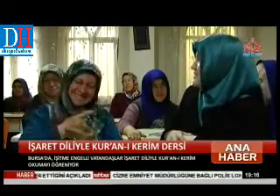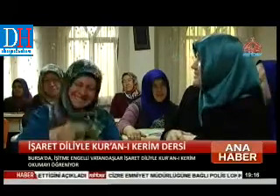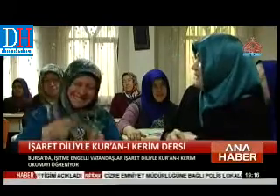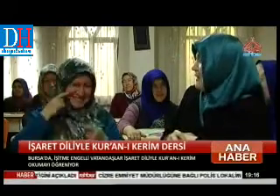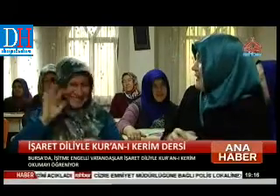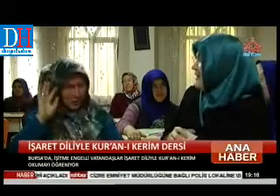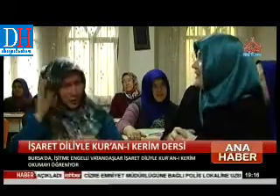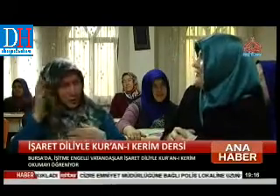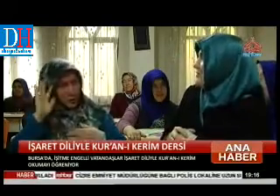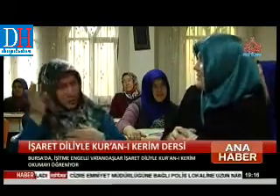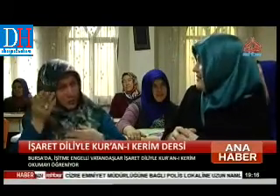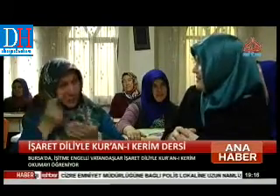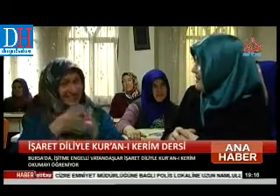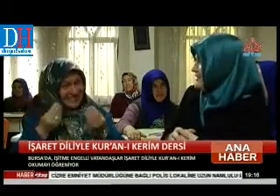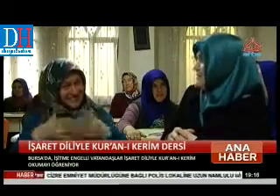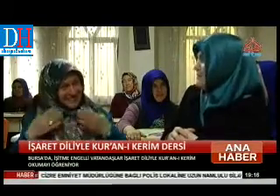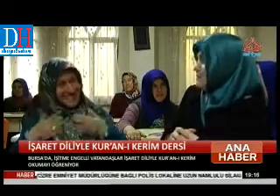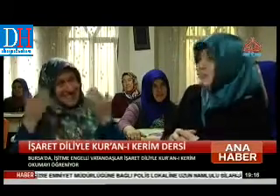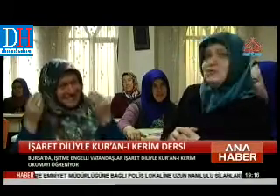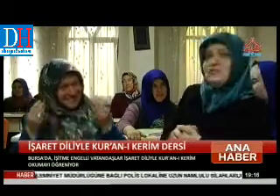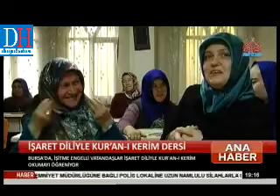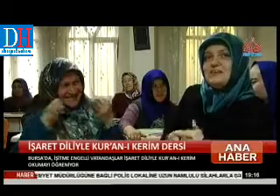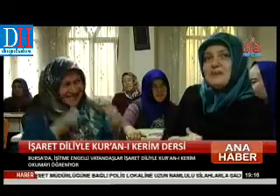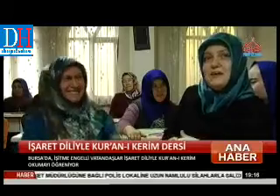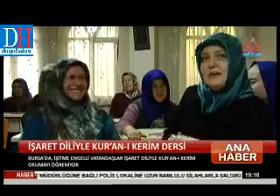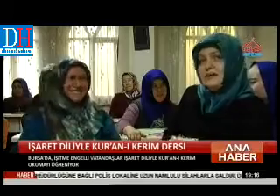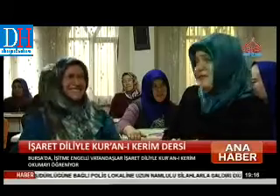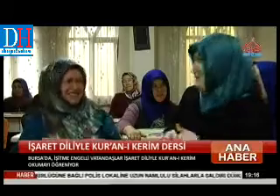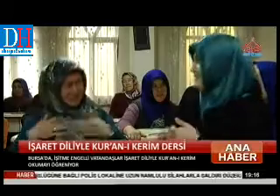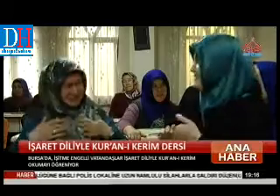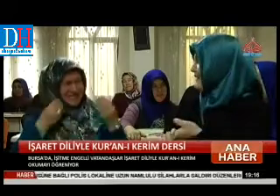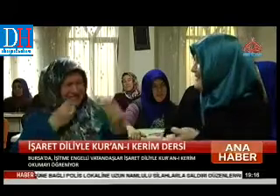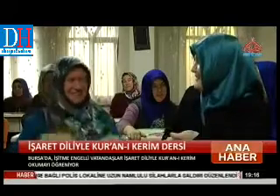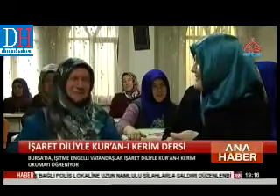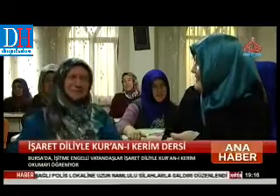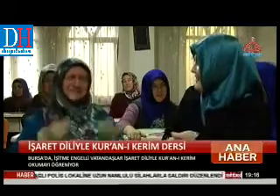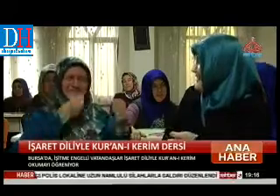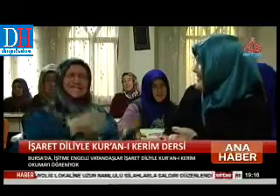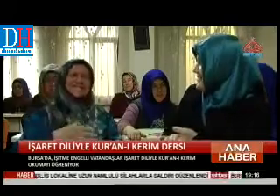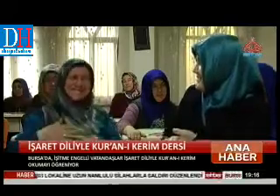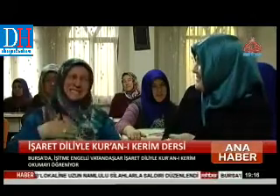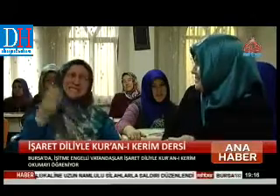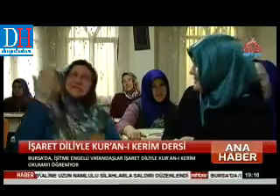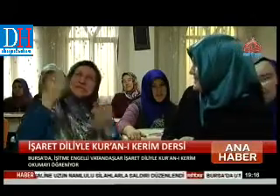hiç işitme engellilere yoktu, evet. Şaşırmış duyunca, işitme engellilere Kur'an dersi var deyince şaşırmış.